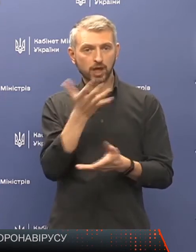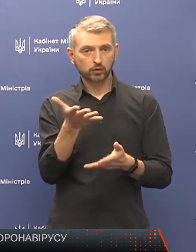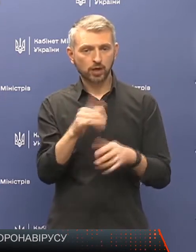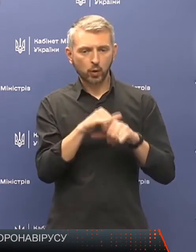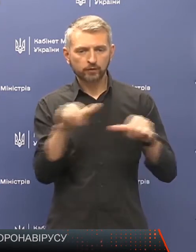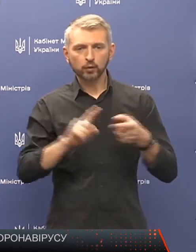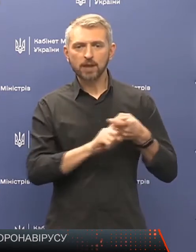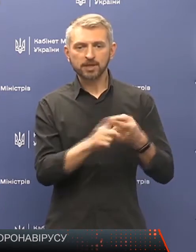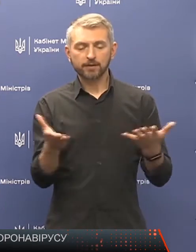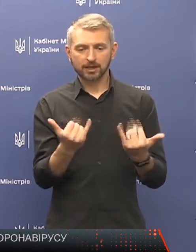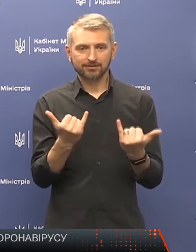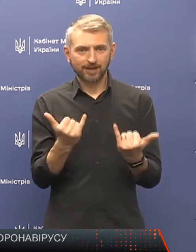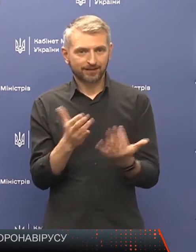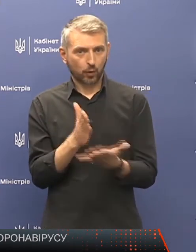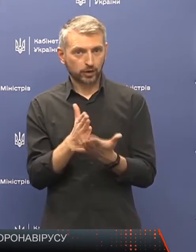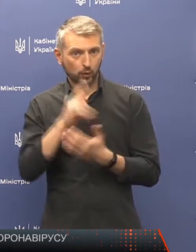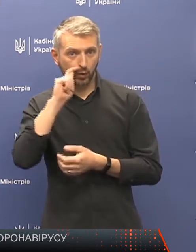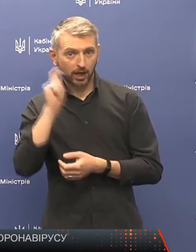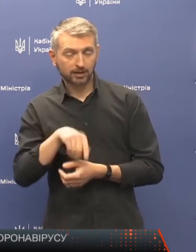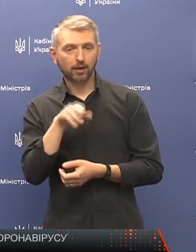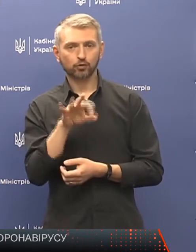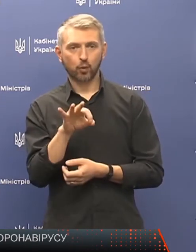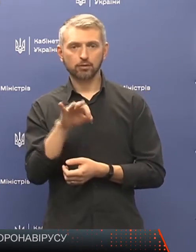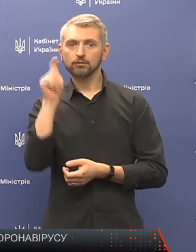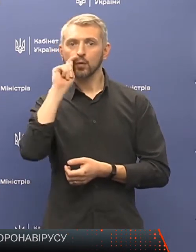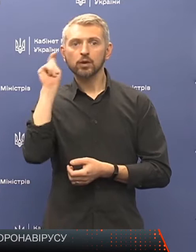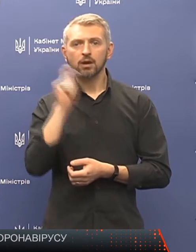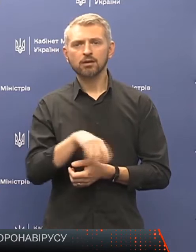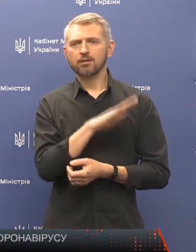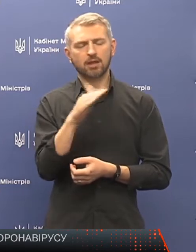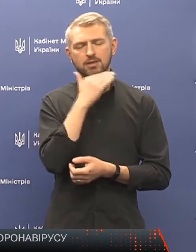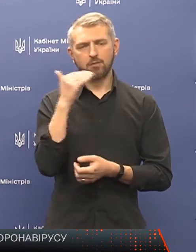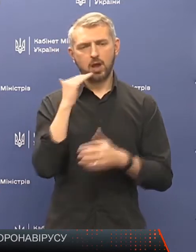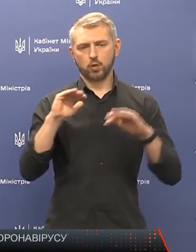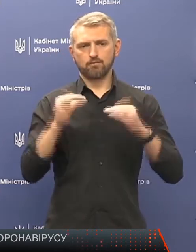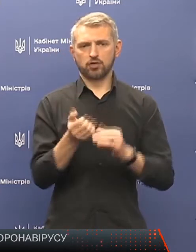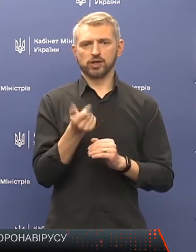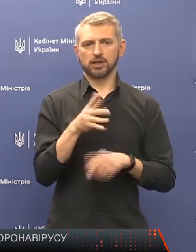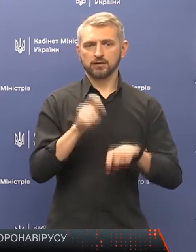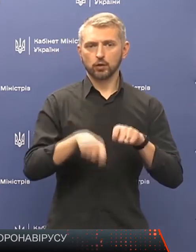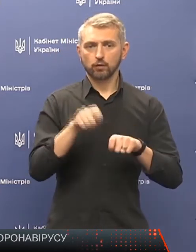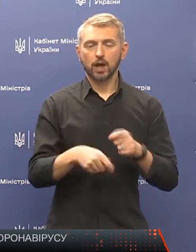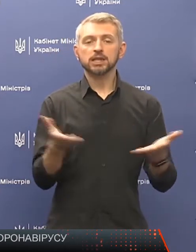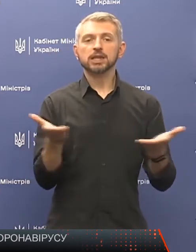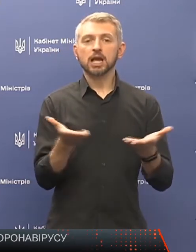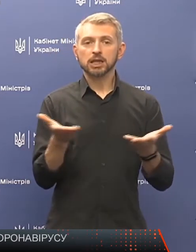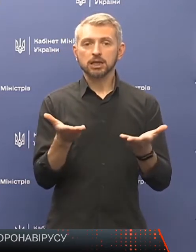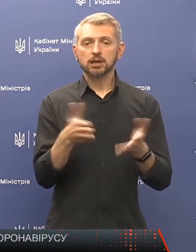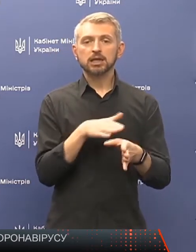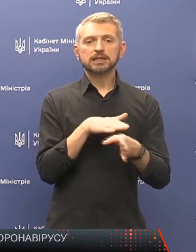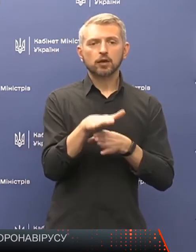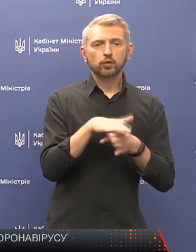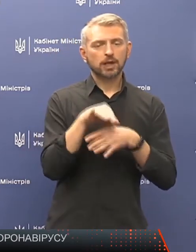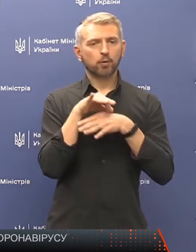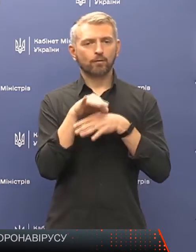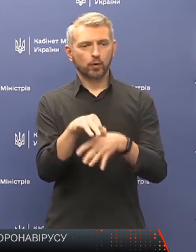епідемії, в якій знаходиться Україна, то в Україні не набагато менше кількості тестувань, які здійснюються і